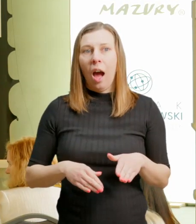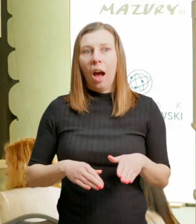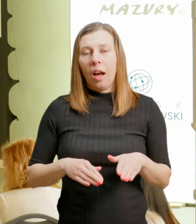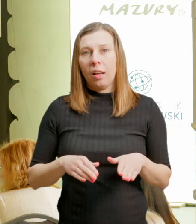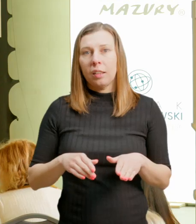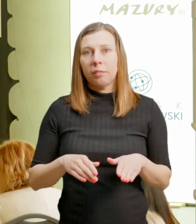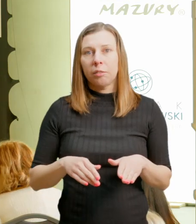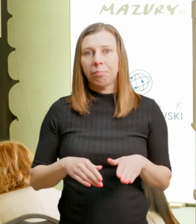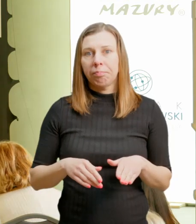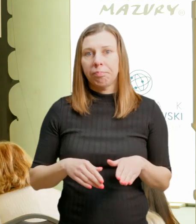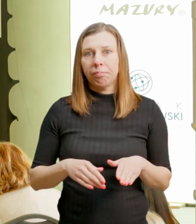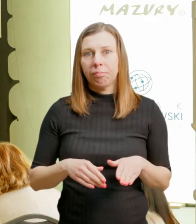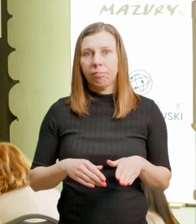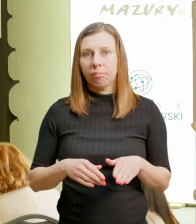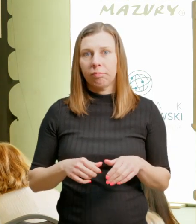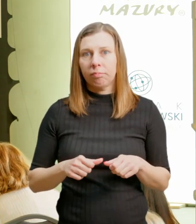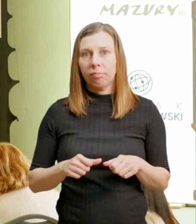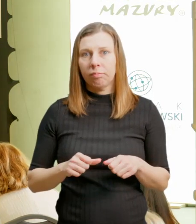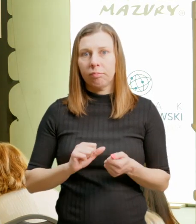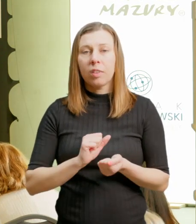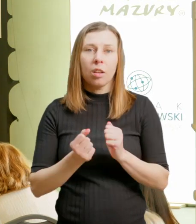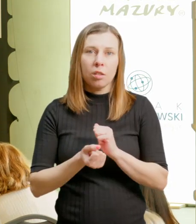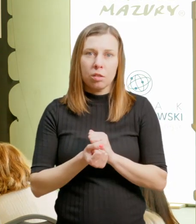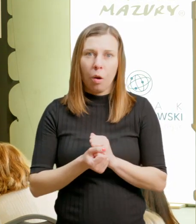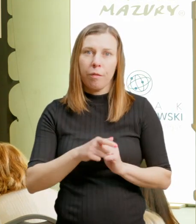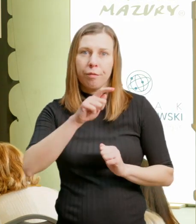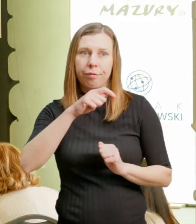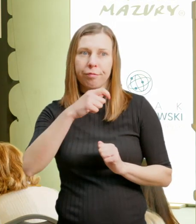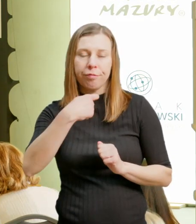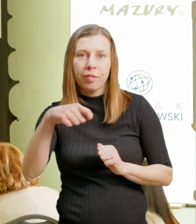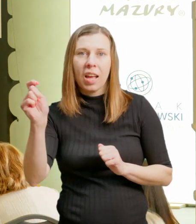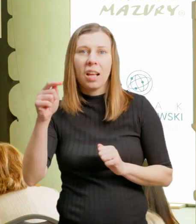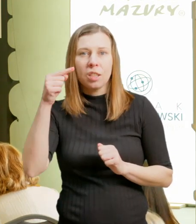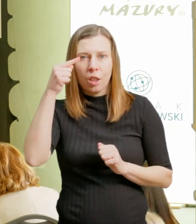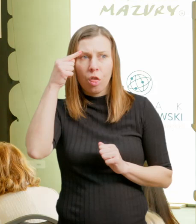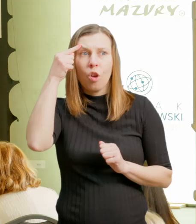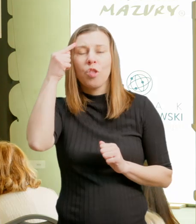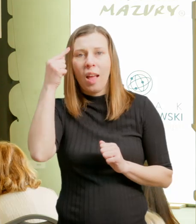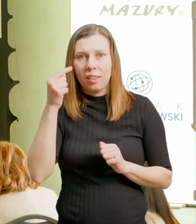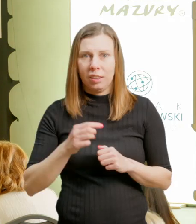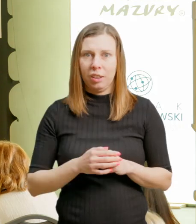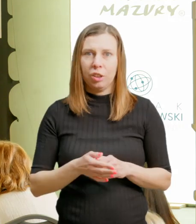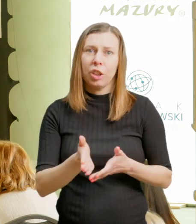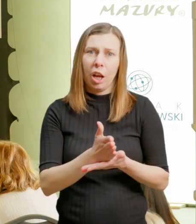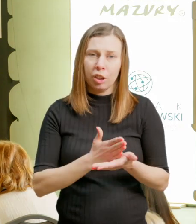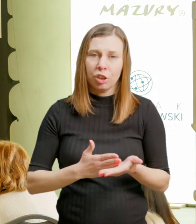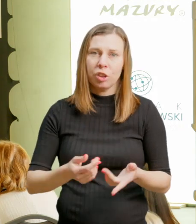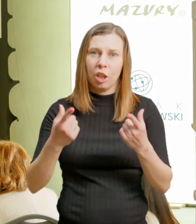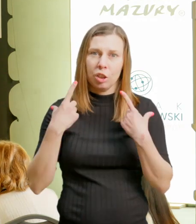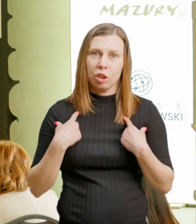się wyjazdy nostalgiczne, czyli my jesteśmy jednak bardzo takimi nostalgicznymi,